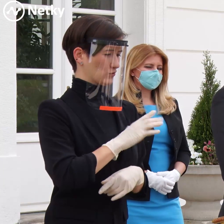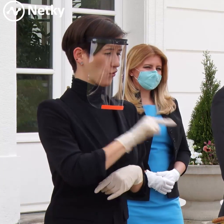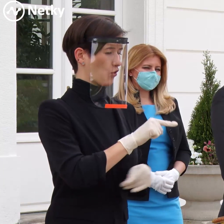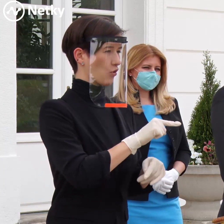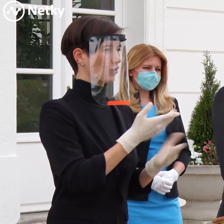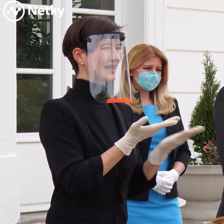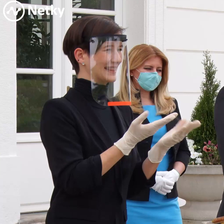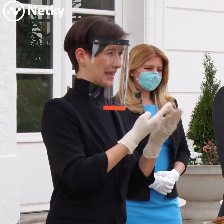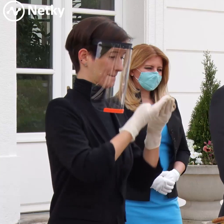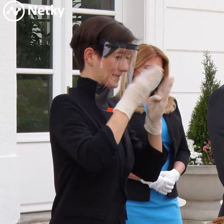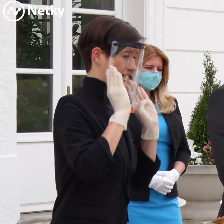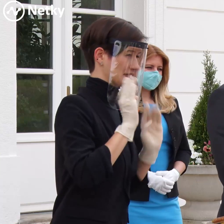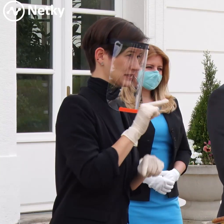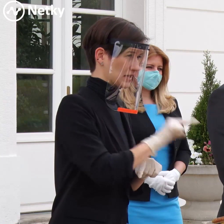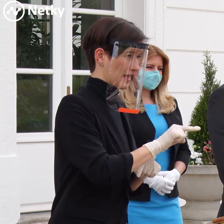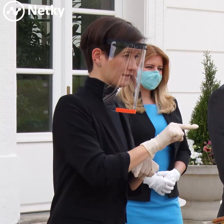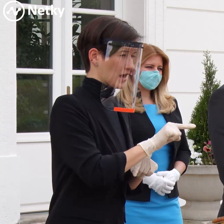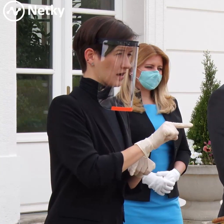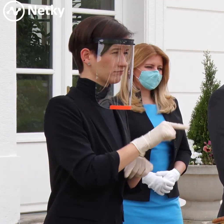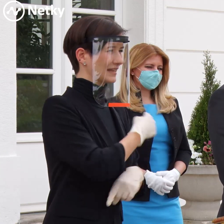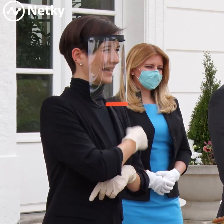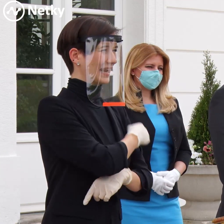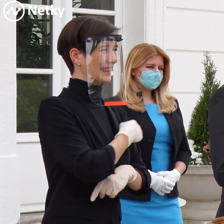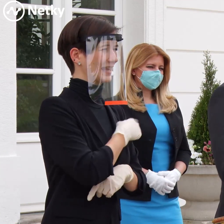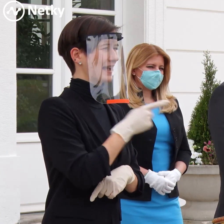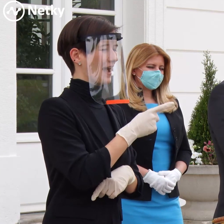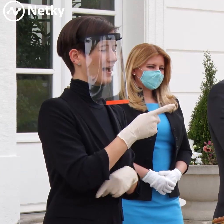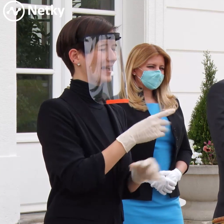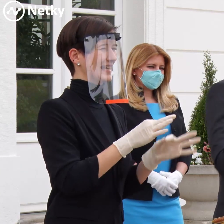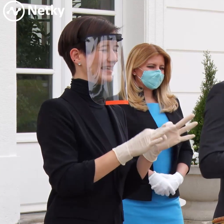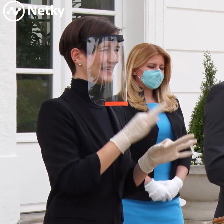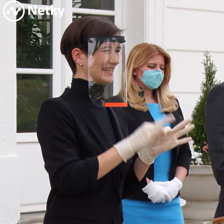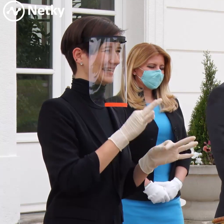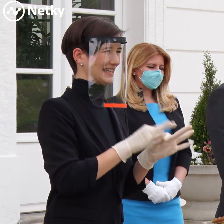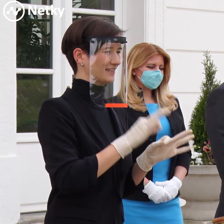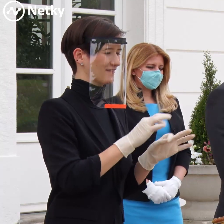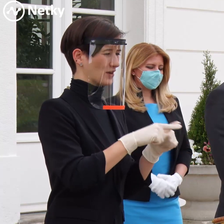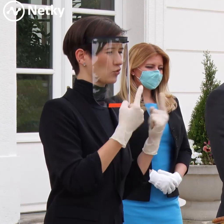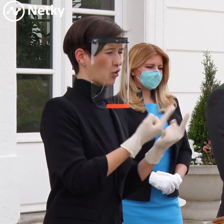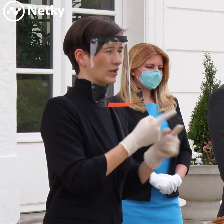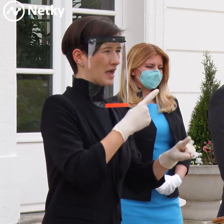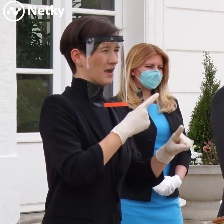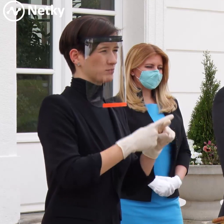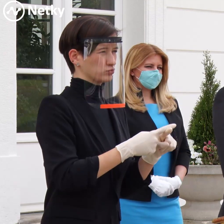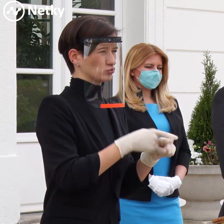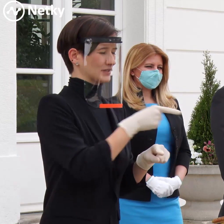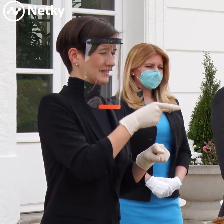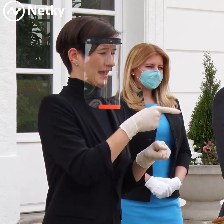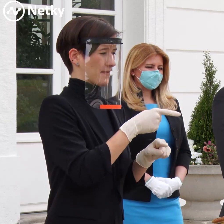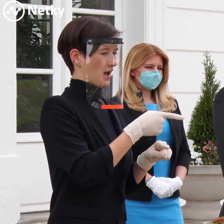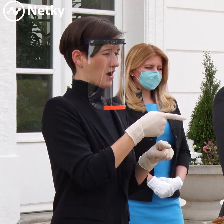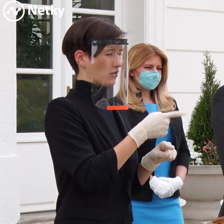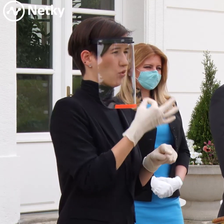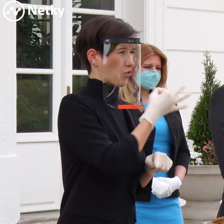Bratislave na klinike infektológie a geografické medicíny, teda na tom ich mobilnom odberovom mieste. A dnes už prídu